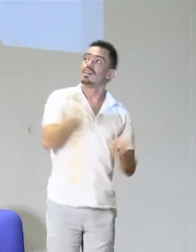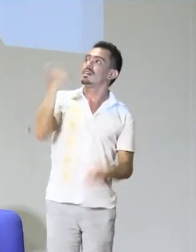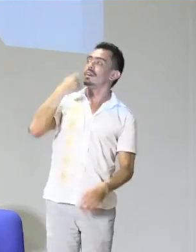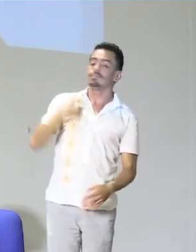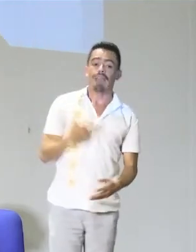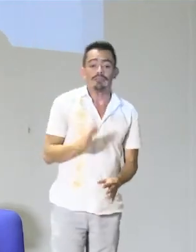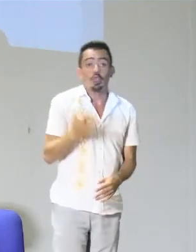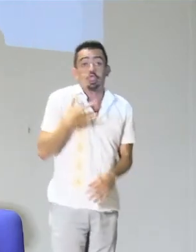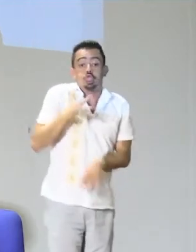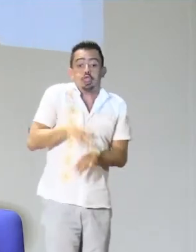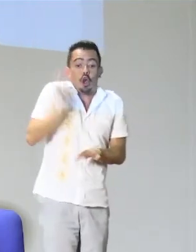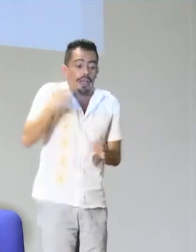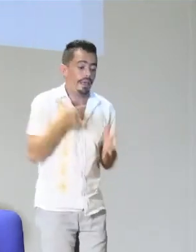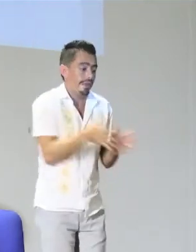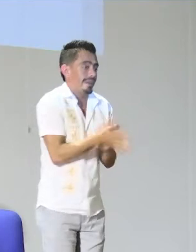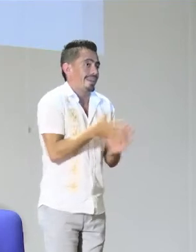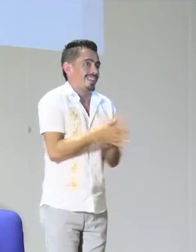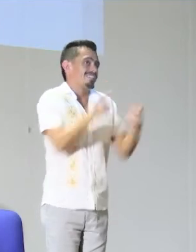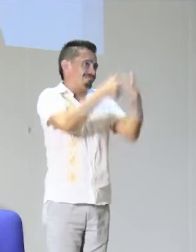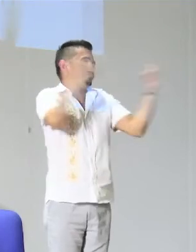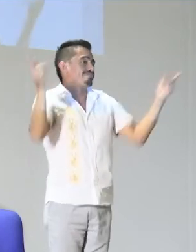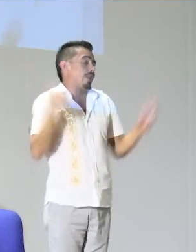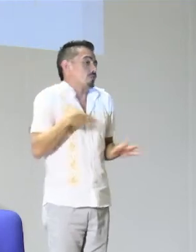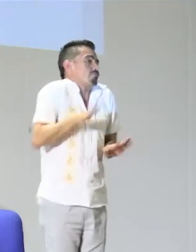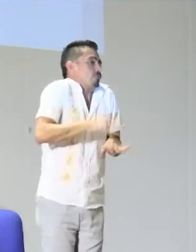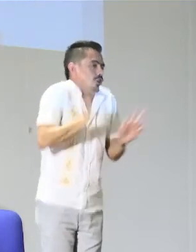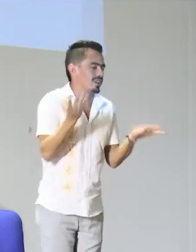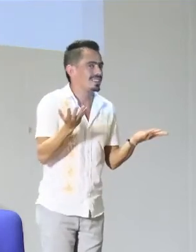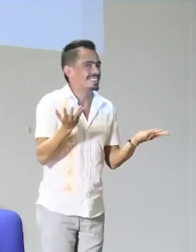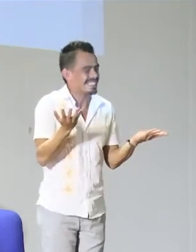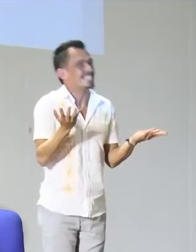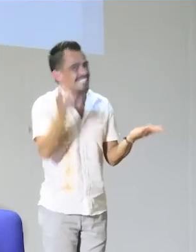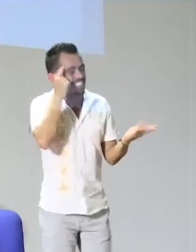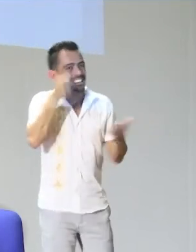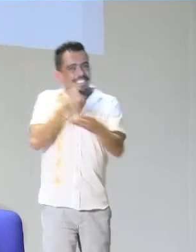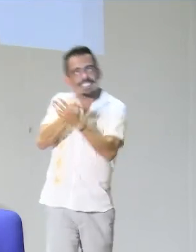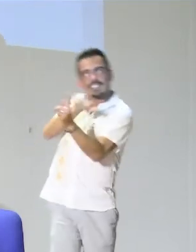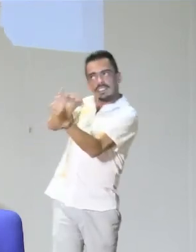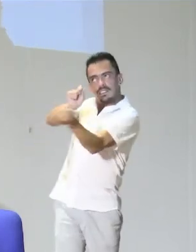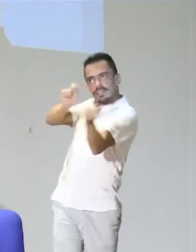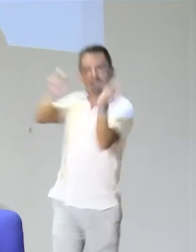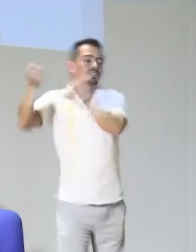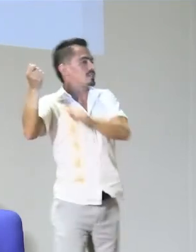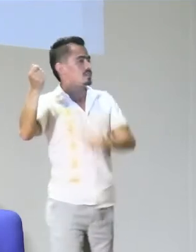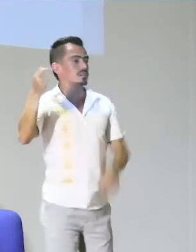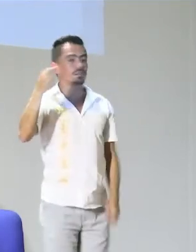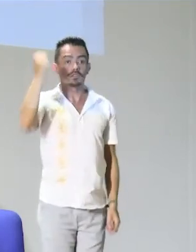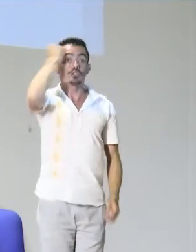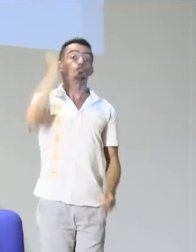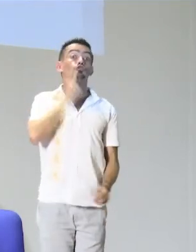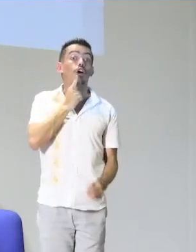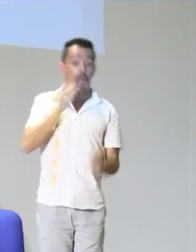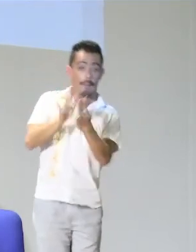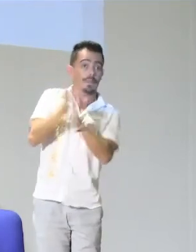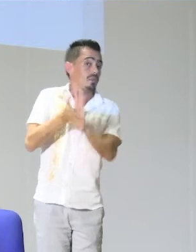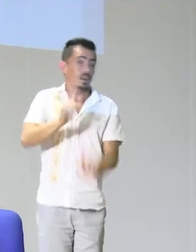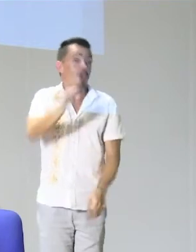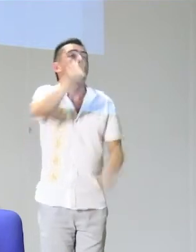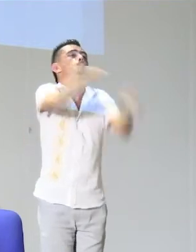licenciado y formado en diferentes áreas del conocimiento. ¿Sí? Porque hay muchas veces que el docente sordo lo ponen, licenciado,